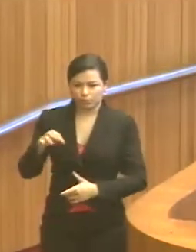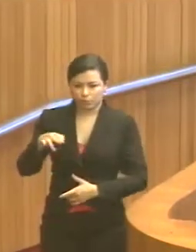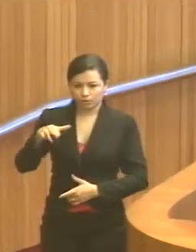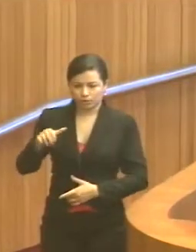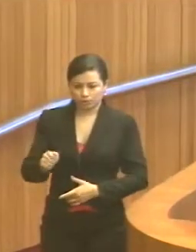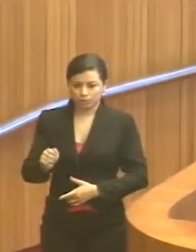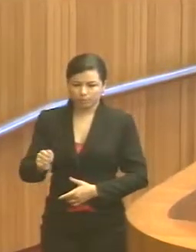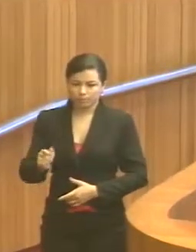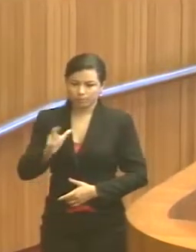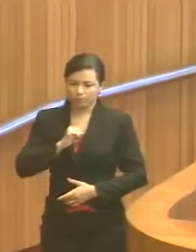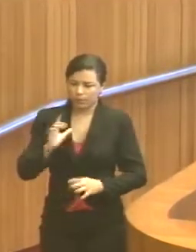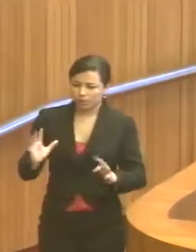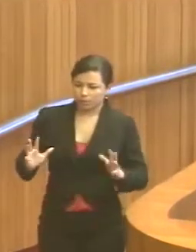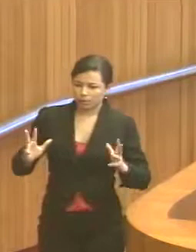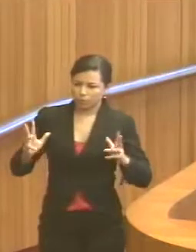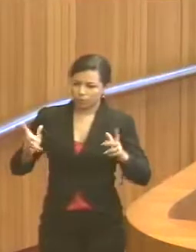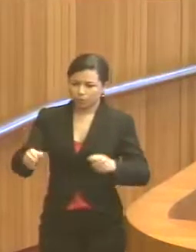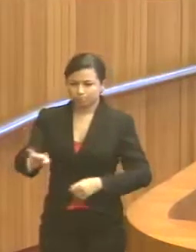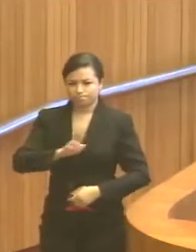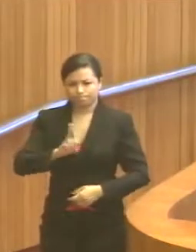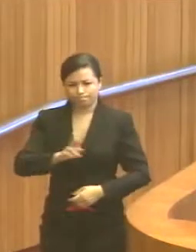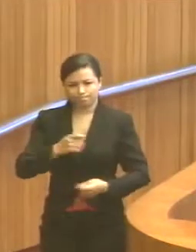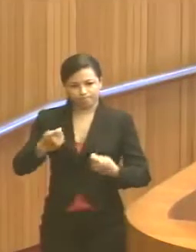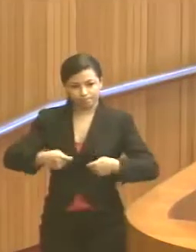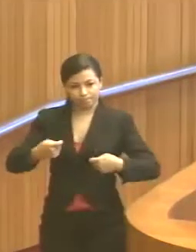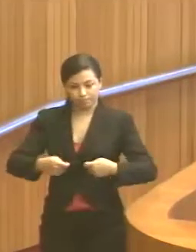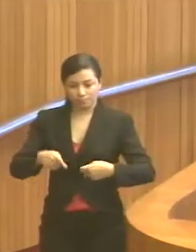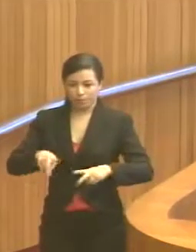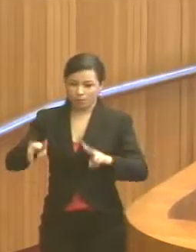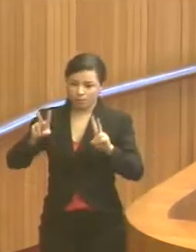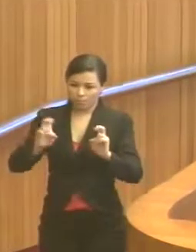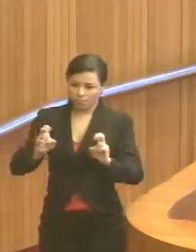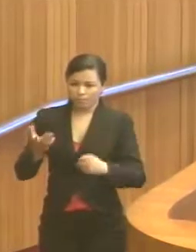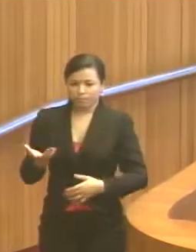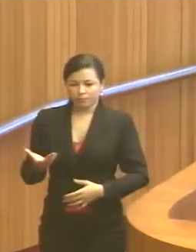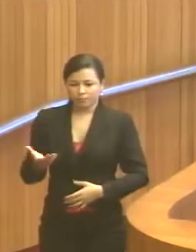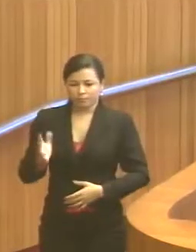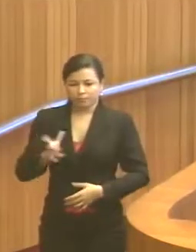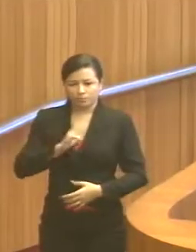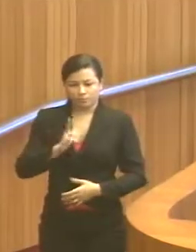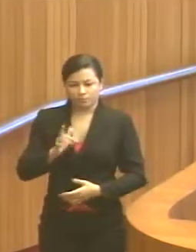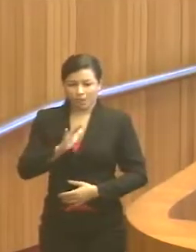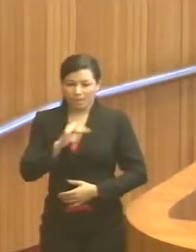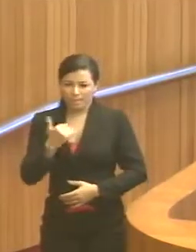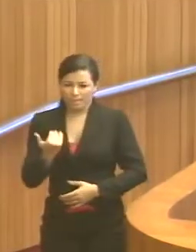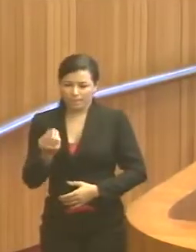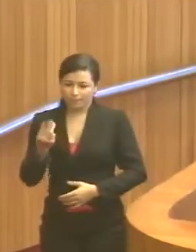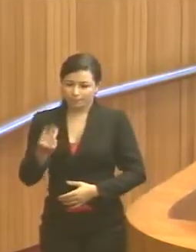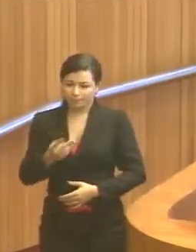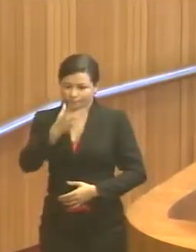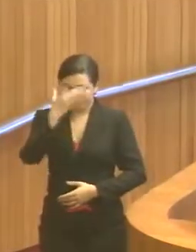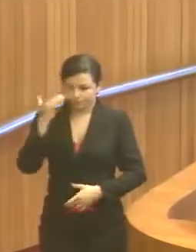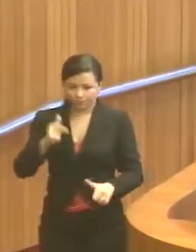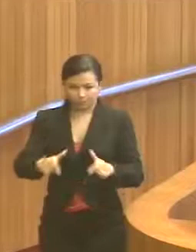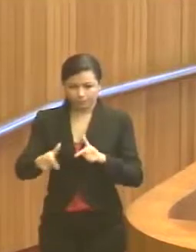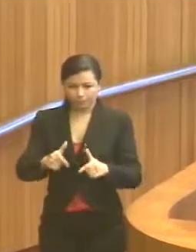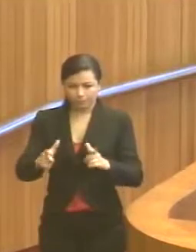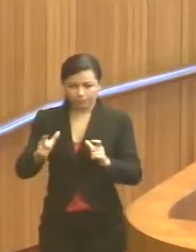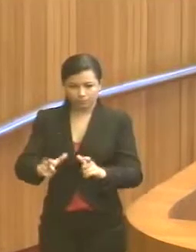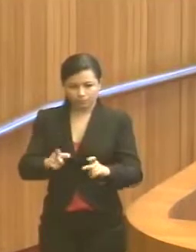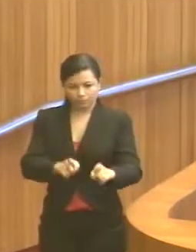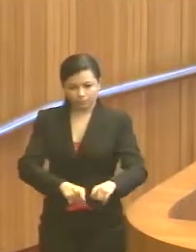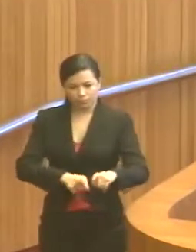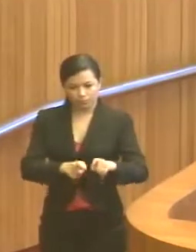tocantina e colher todos os elementos necessários sobre este caso que envolveu a morte de três trabalhadores